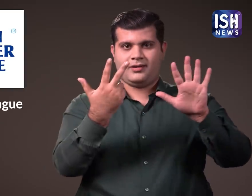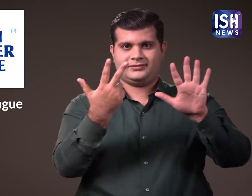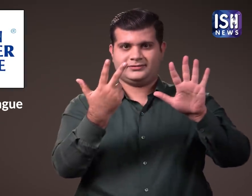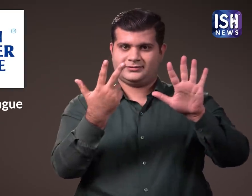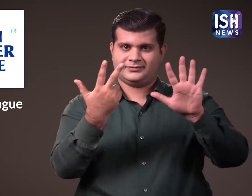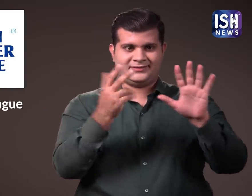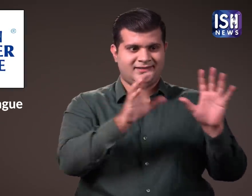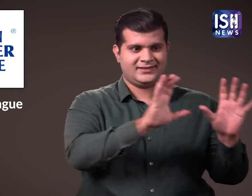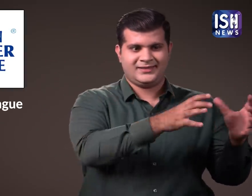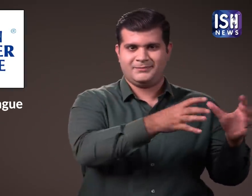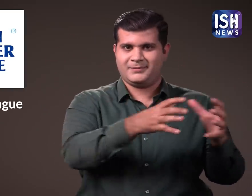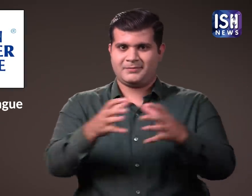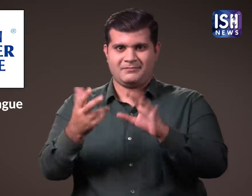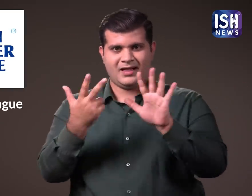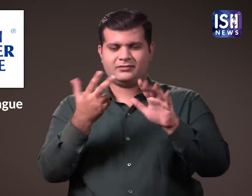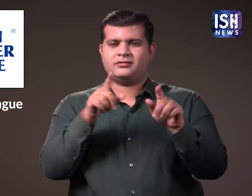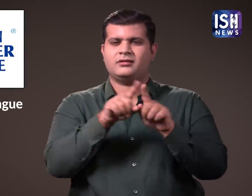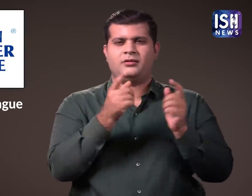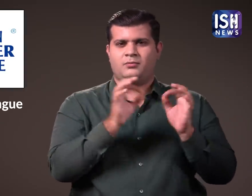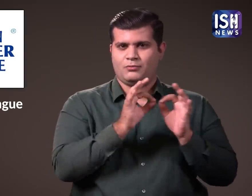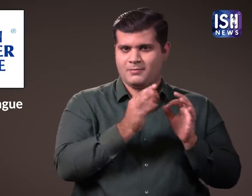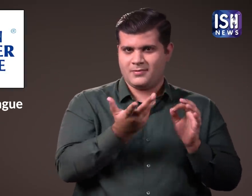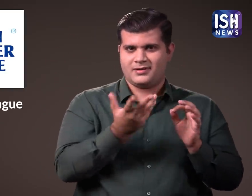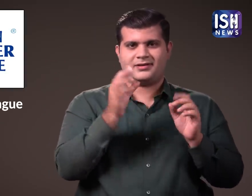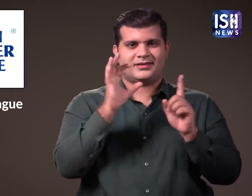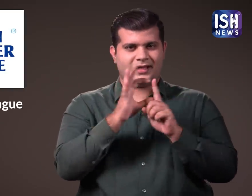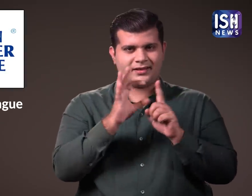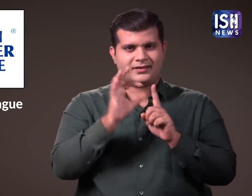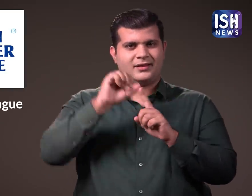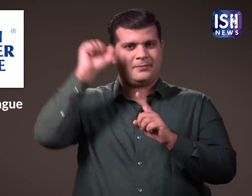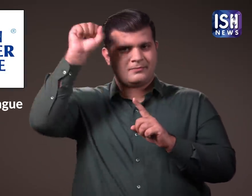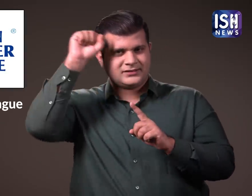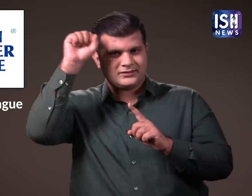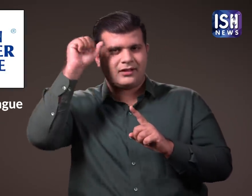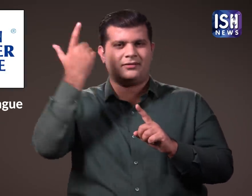Capitals, Punjab Kings आधी जैसे 8 टीमे थी और अब 2022 में 10 टीमे होंगी.